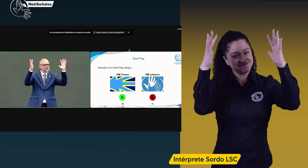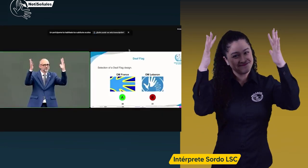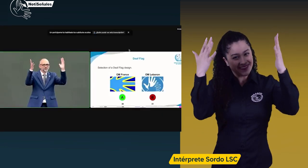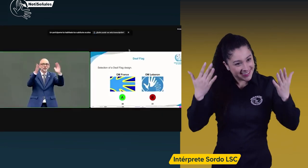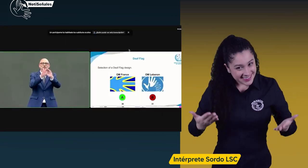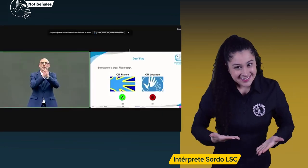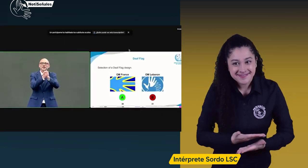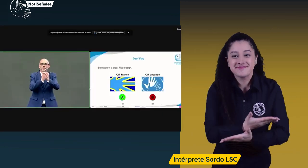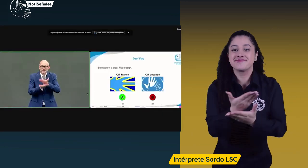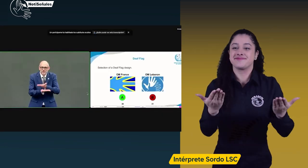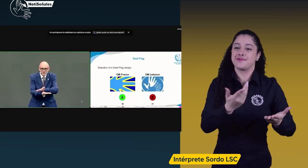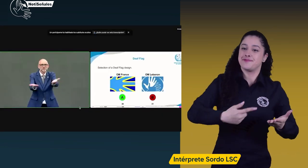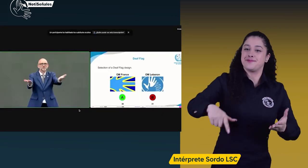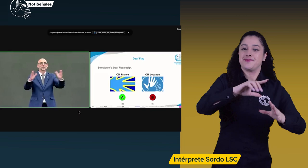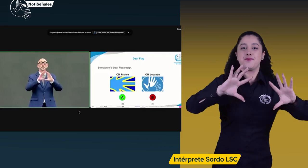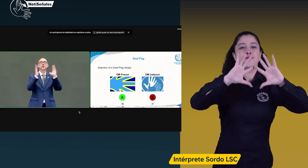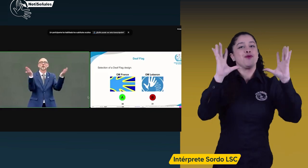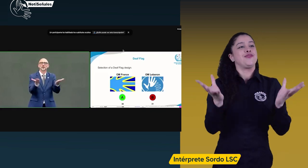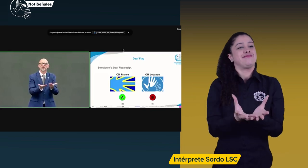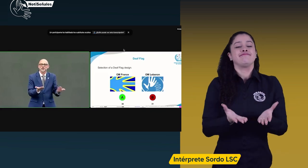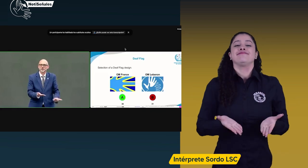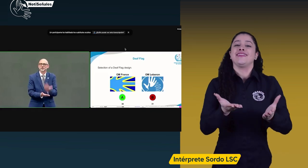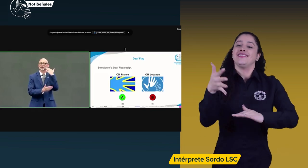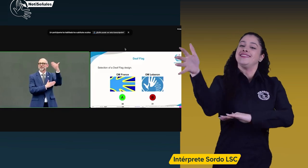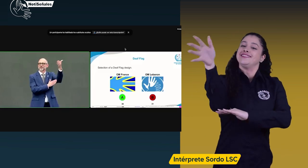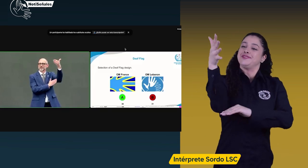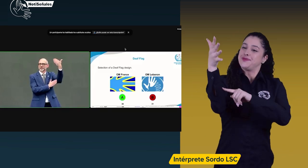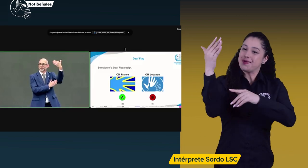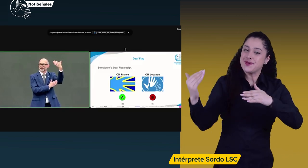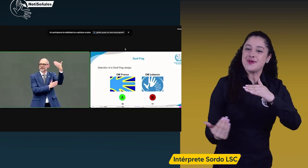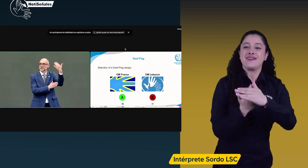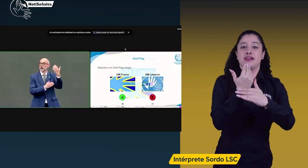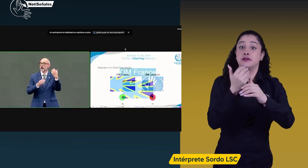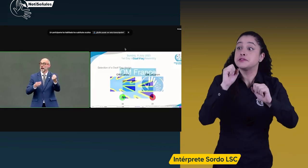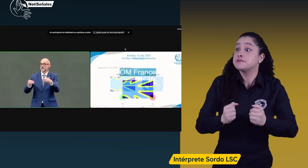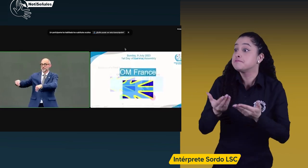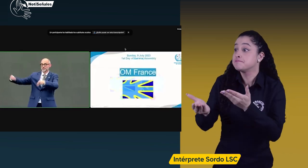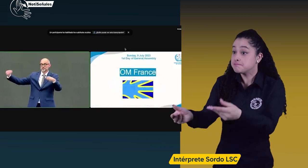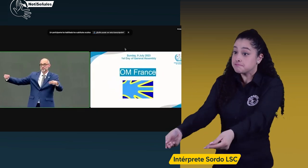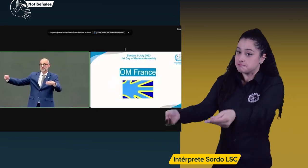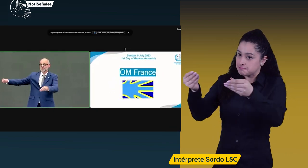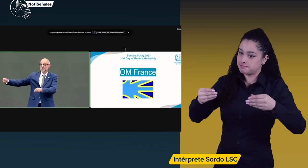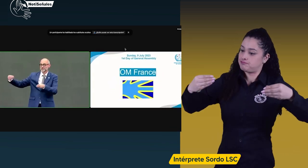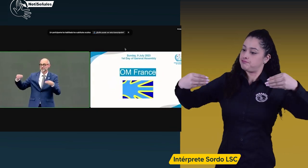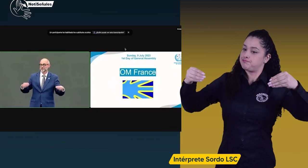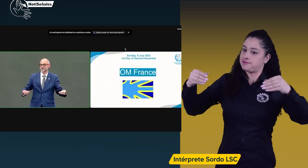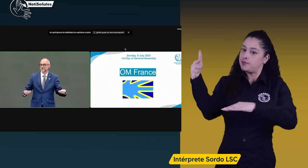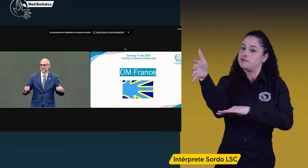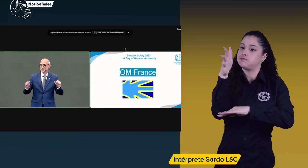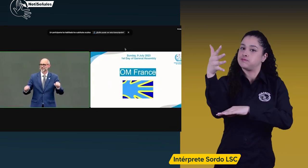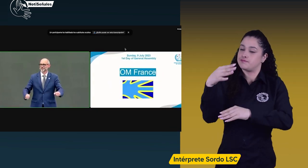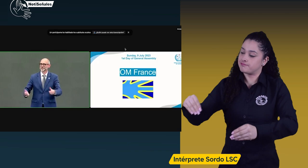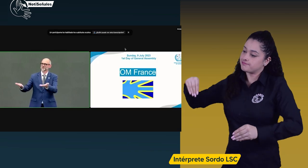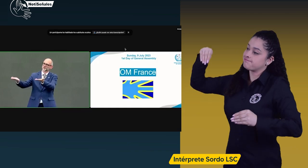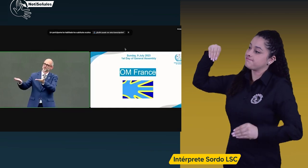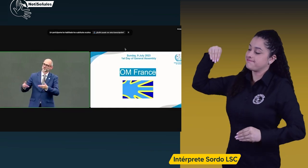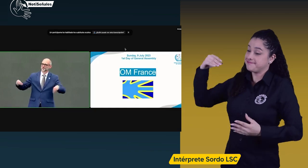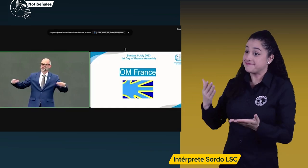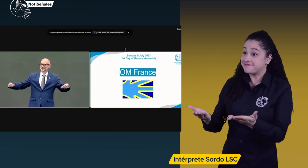¡Felicidades! Esta es la nueva bandera de las personas sordas para todo el mundo. Por favor, pasen al frente y muéstrenos la